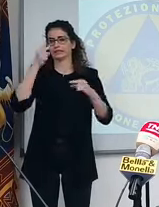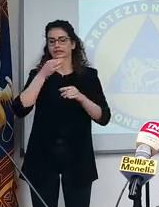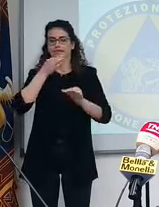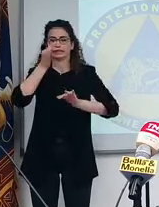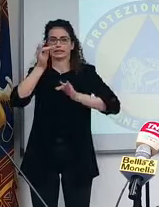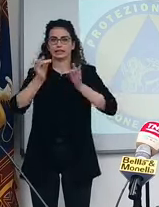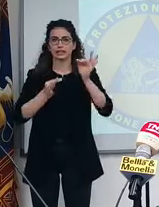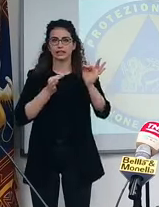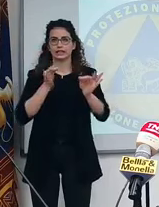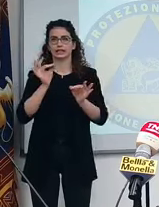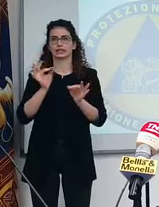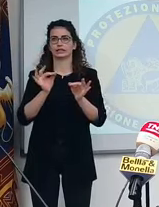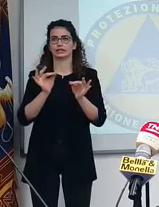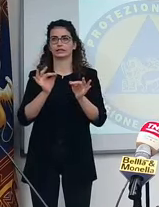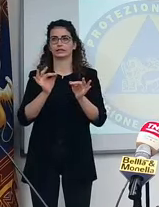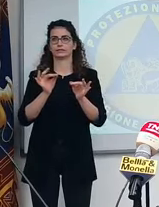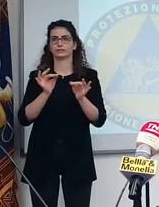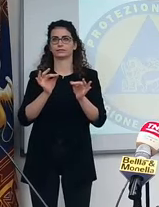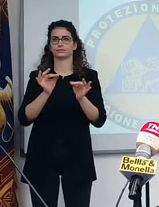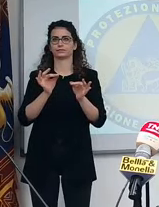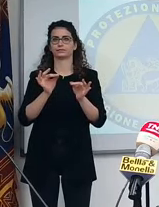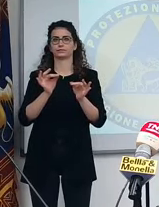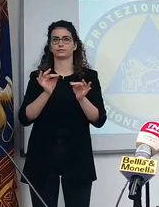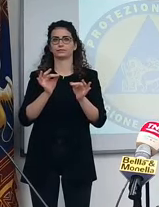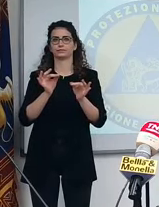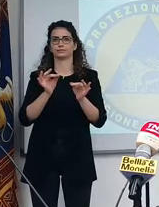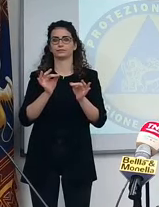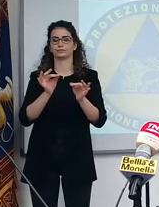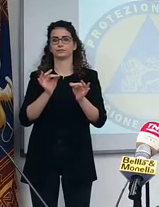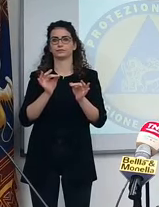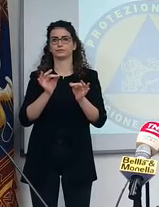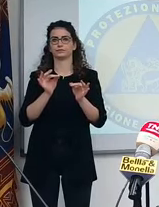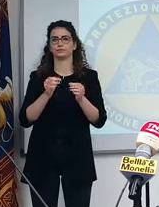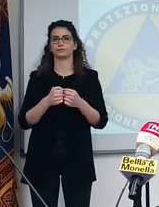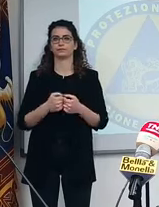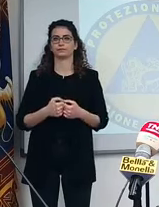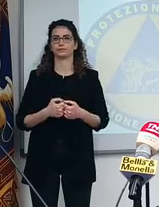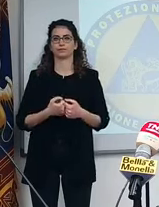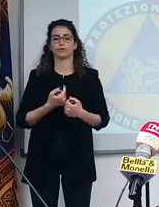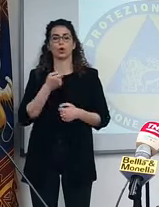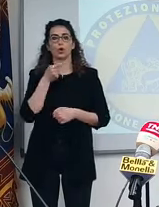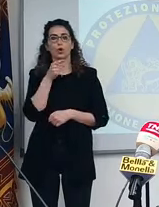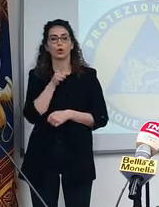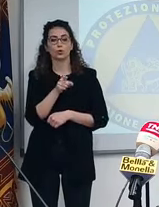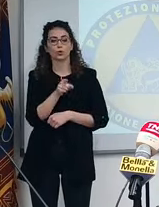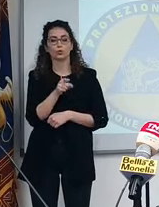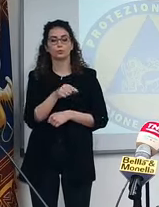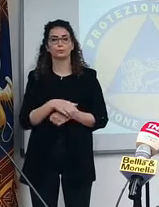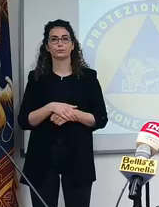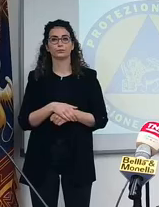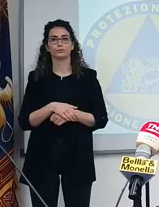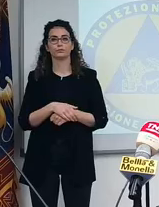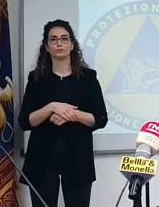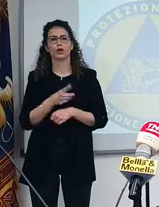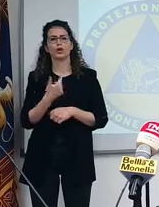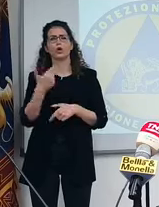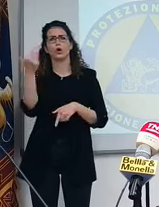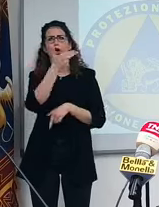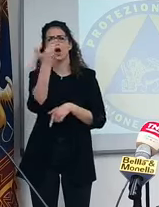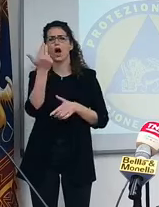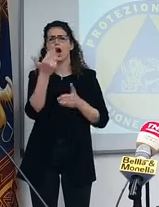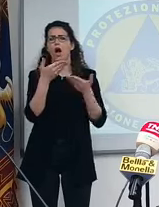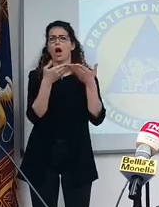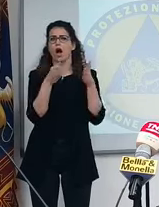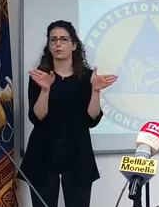che tu fai aprire i ristoranti